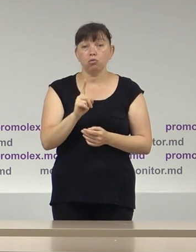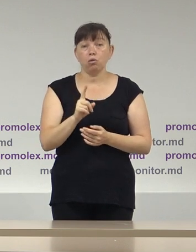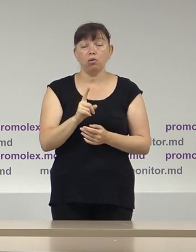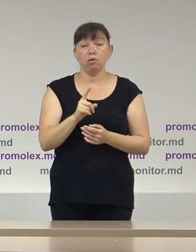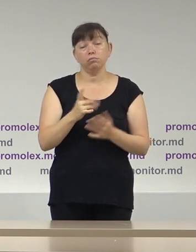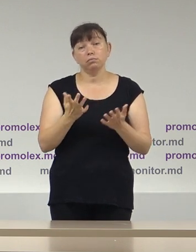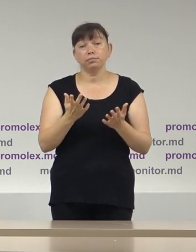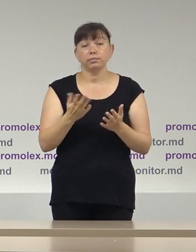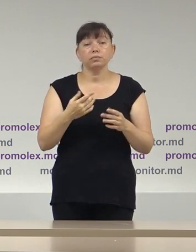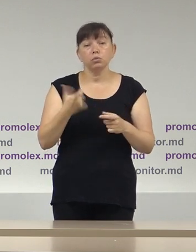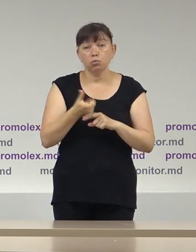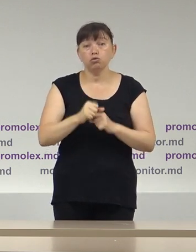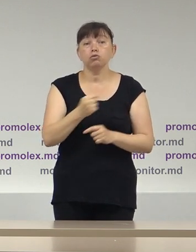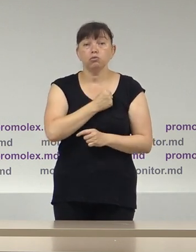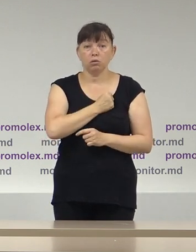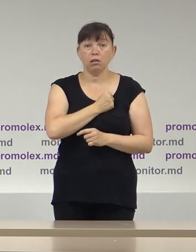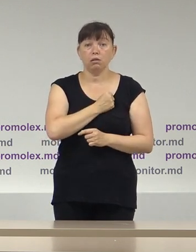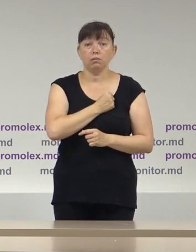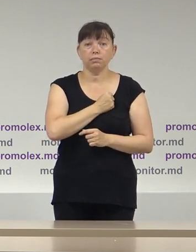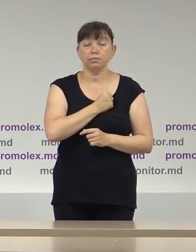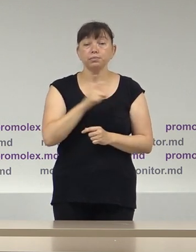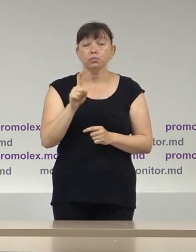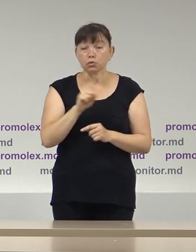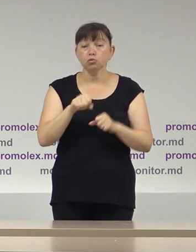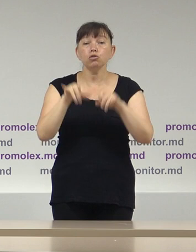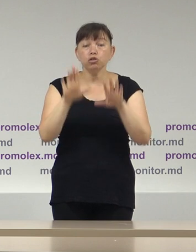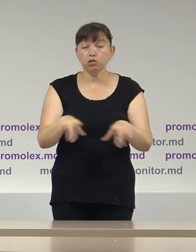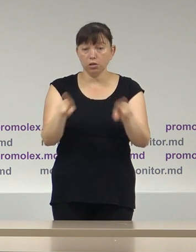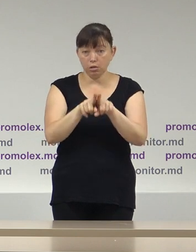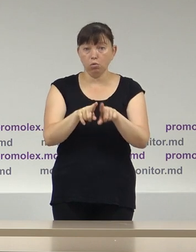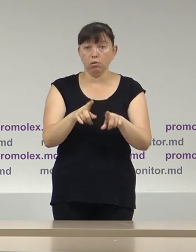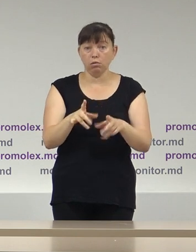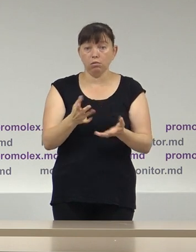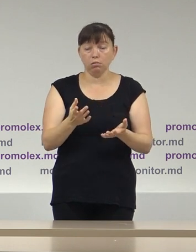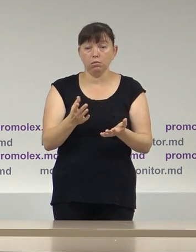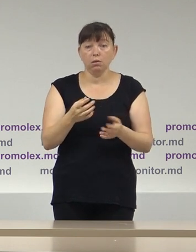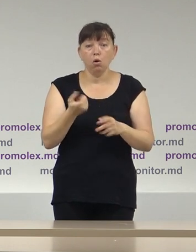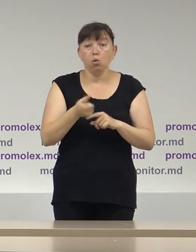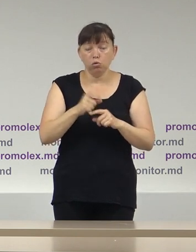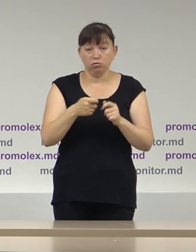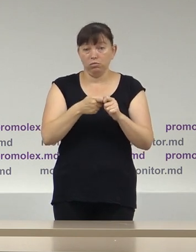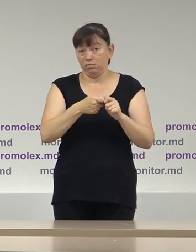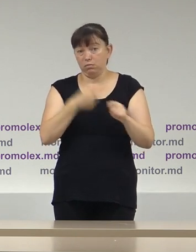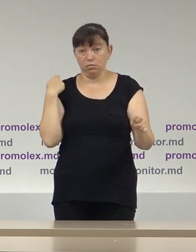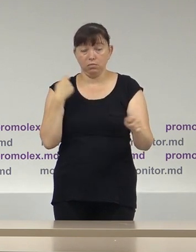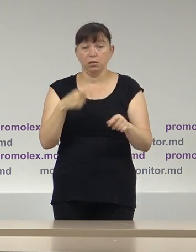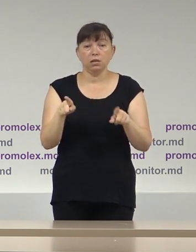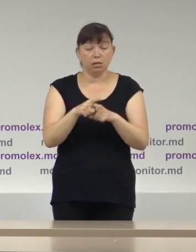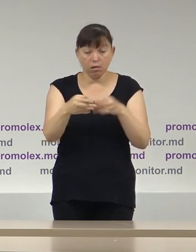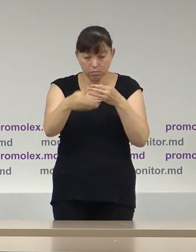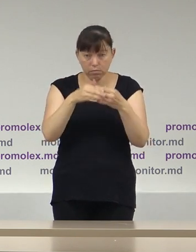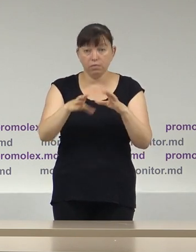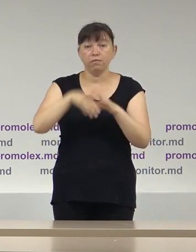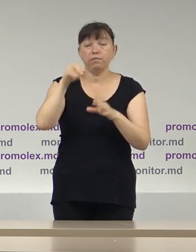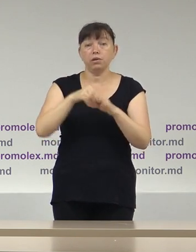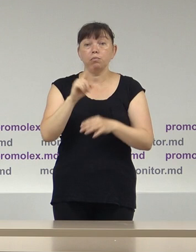cumva regretabil faptul adoptării unui astfel de decizii atât de tardiv și atât de aproape de